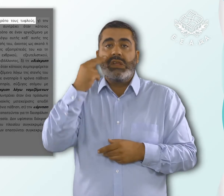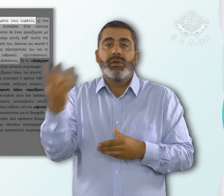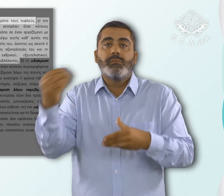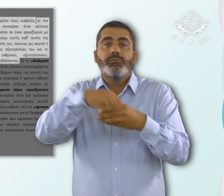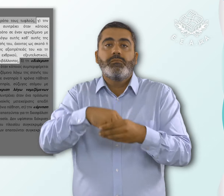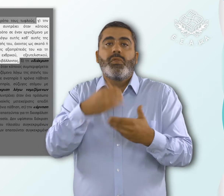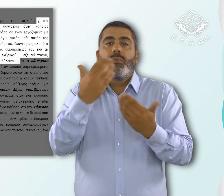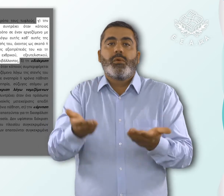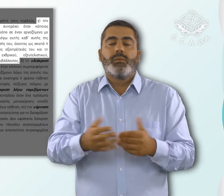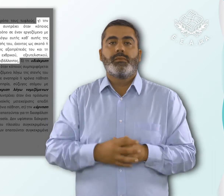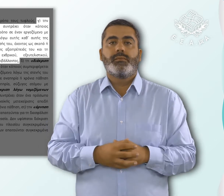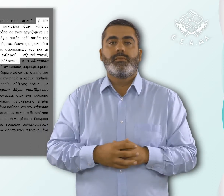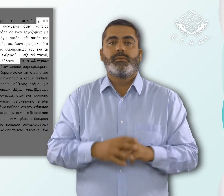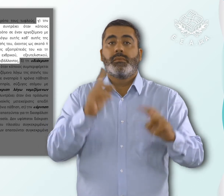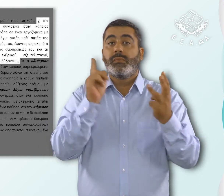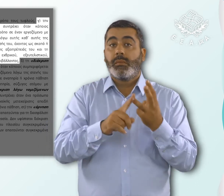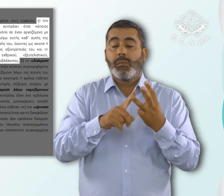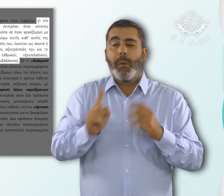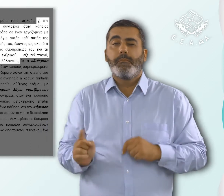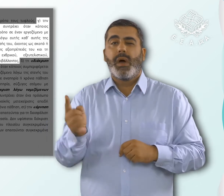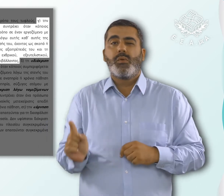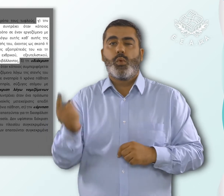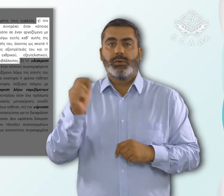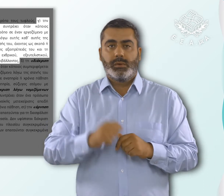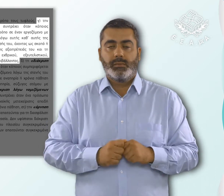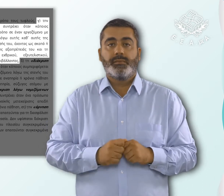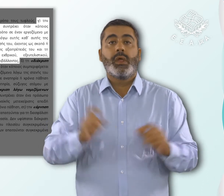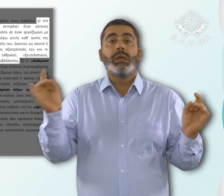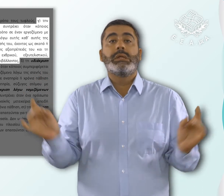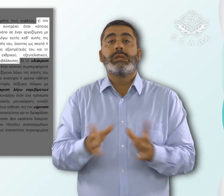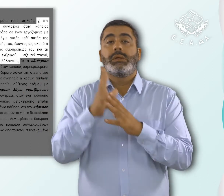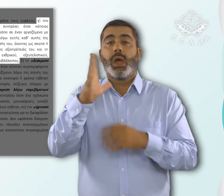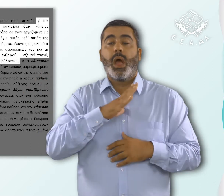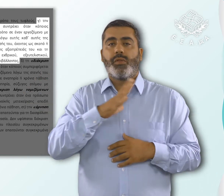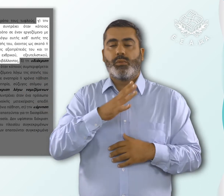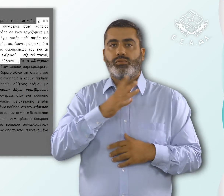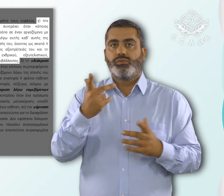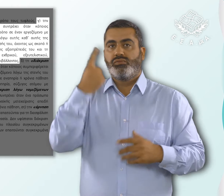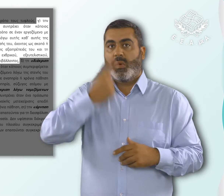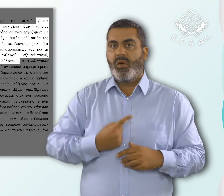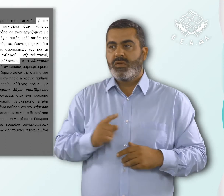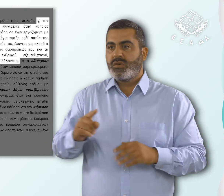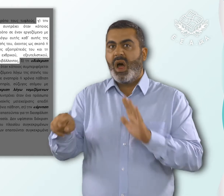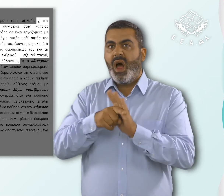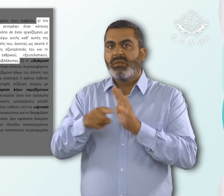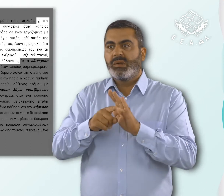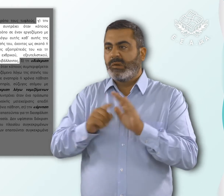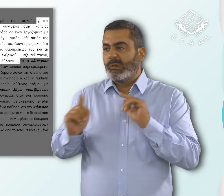Γ. Την παρενόχληση, η οποία συντρέχει όταν κάποιος συμπεριφέρεται με αρνητικό τρόπο σε έναν εργαζόμενο με